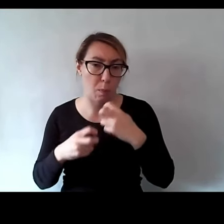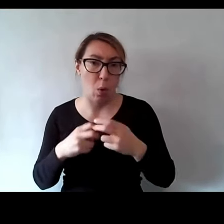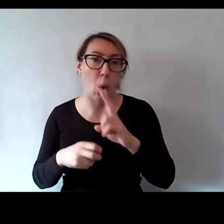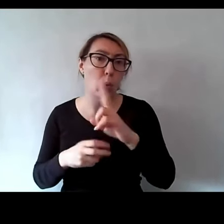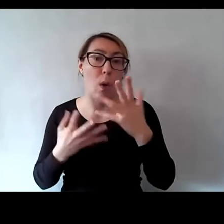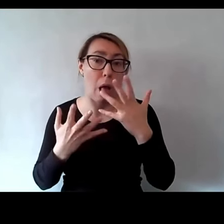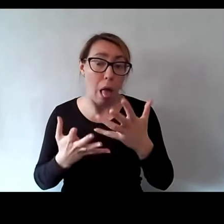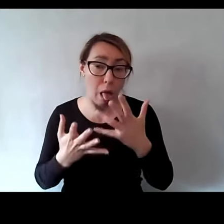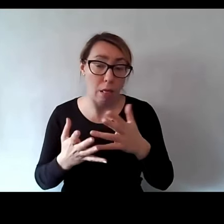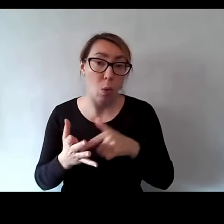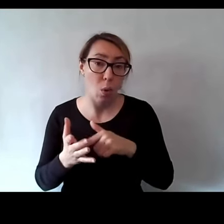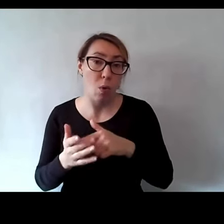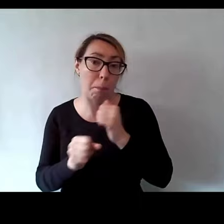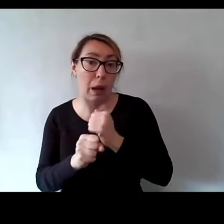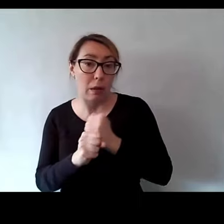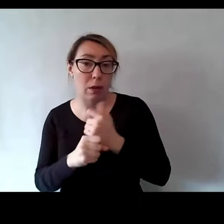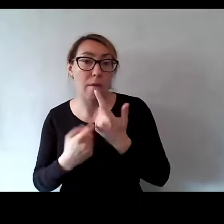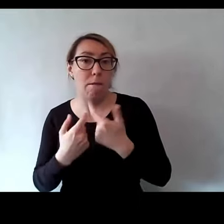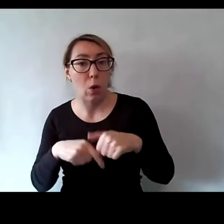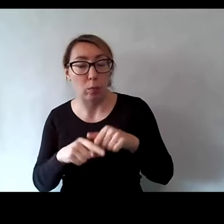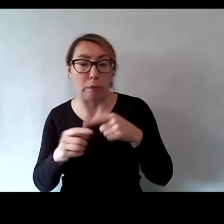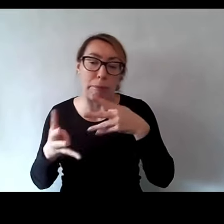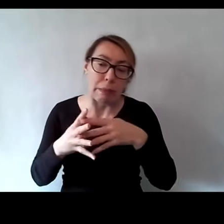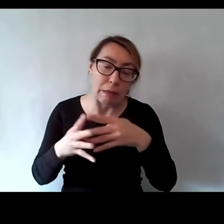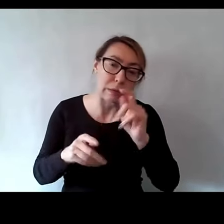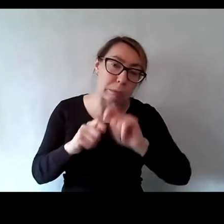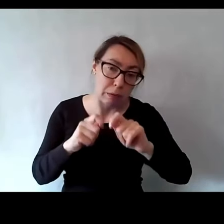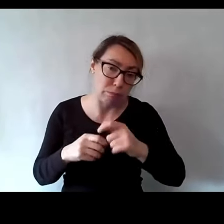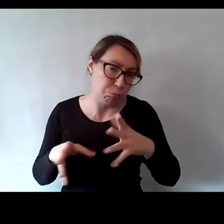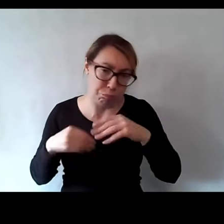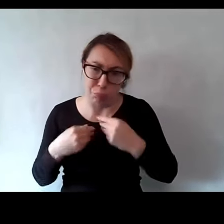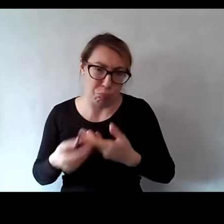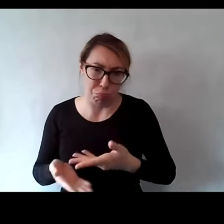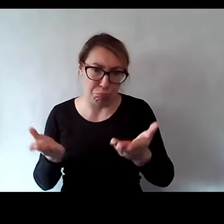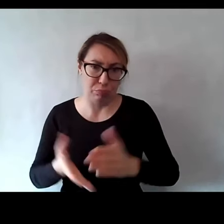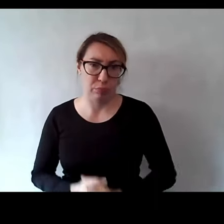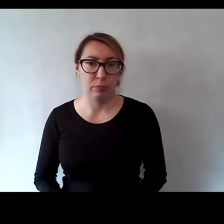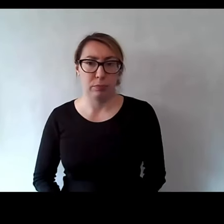kto chciałby z tym popracować i przetestować. Super.